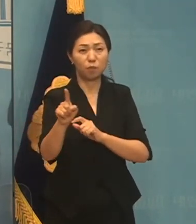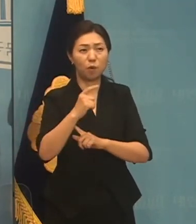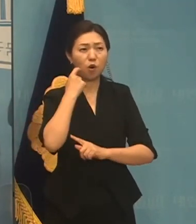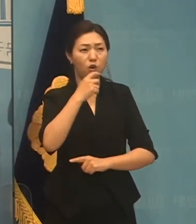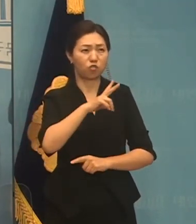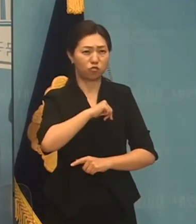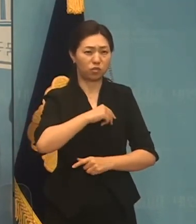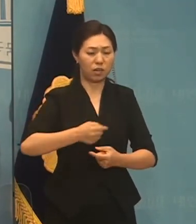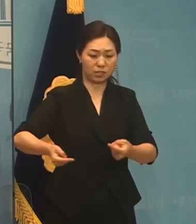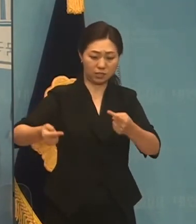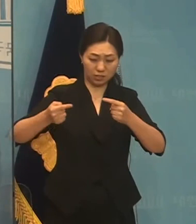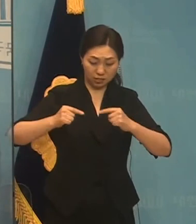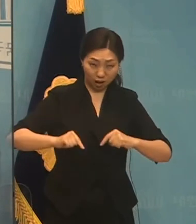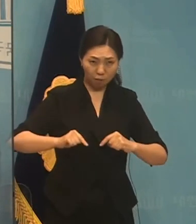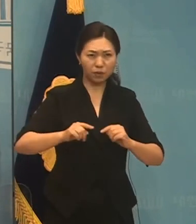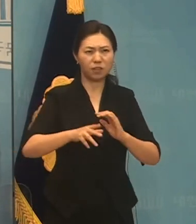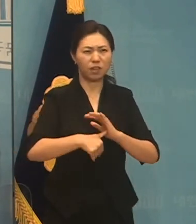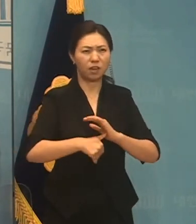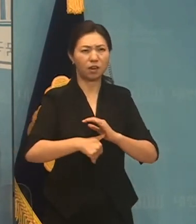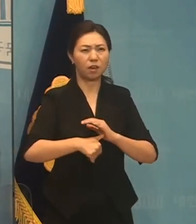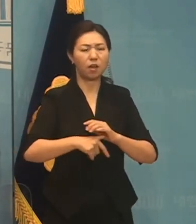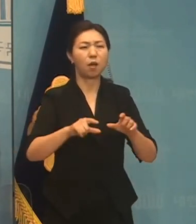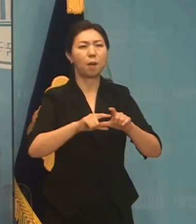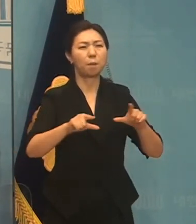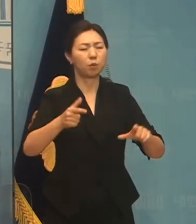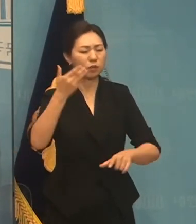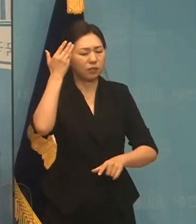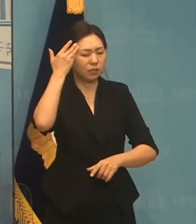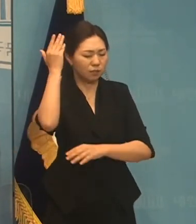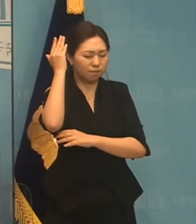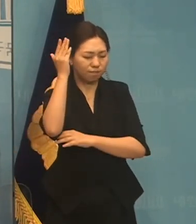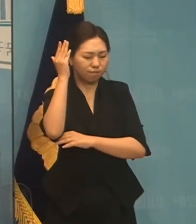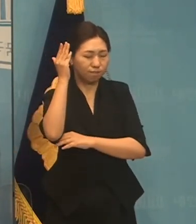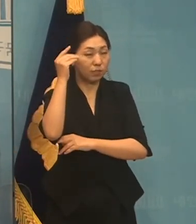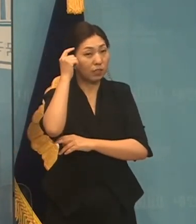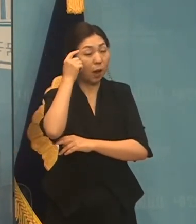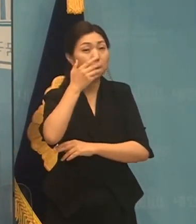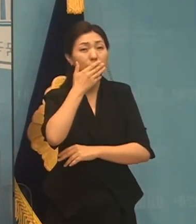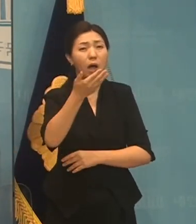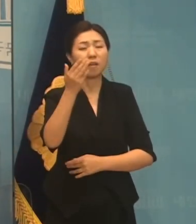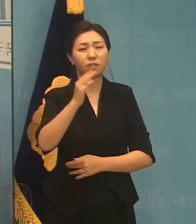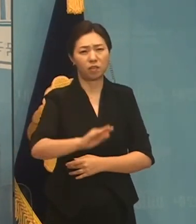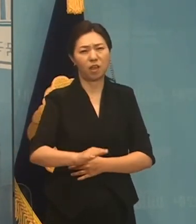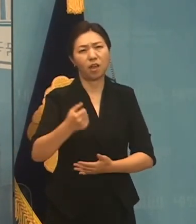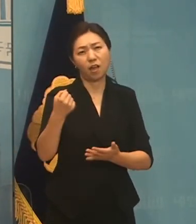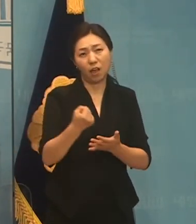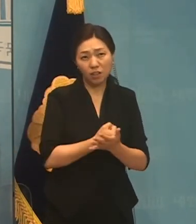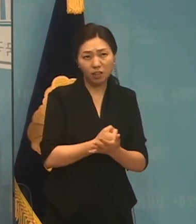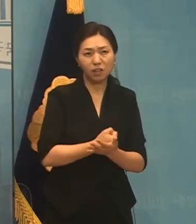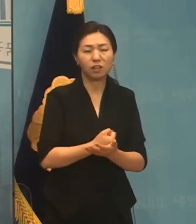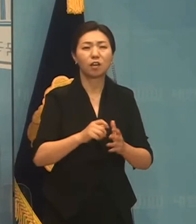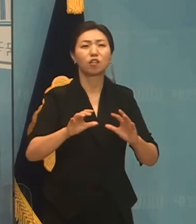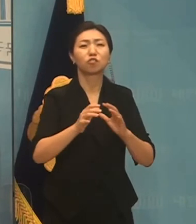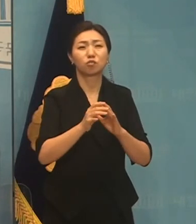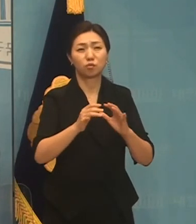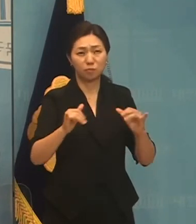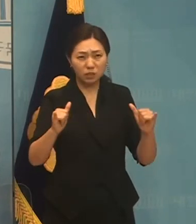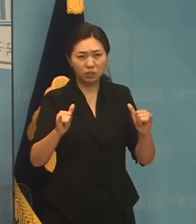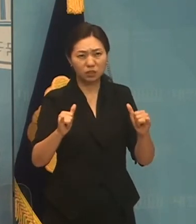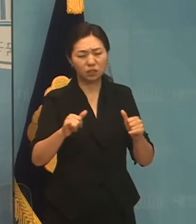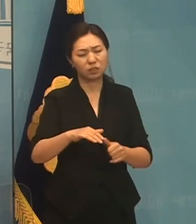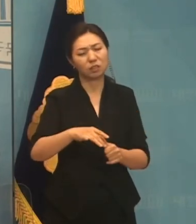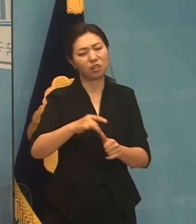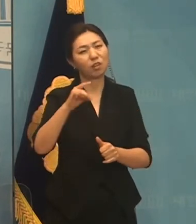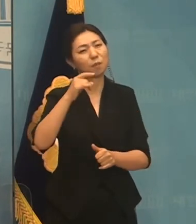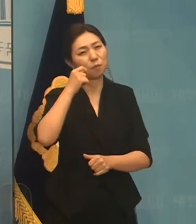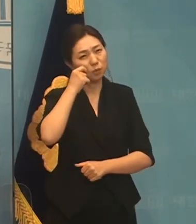틈속으로 지도를 펼 수 있는 기회가 오지 않겠냐 하는 이런 생각에 안타깝게도 그 국민들이 결국 귀를 열어주지 않았다.